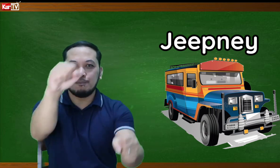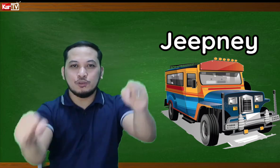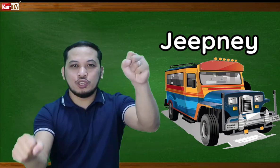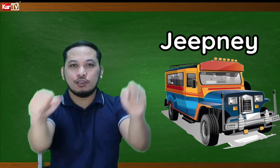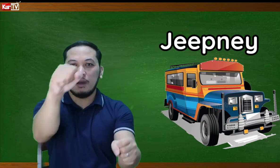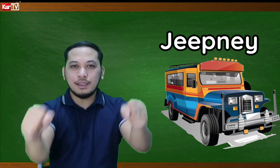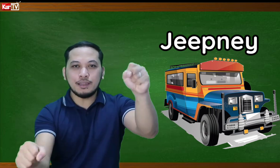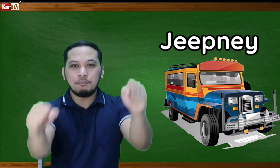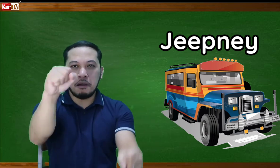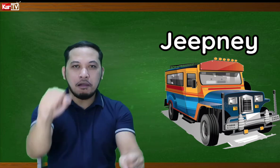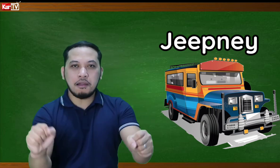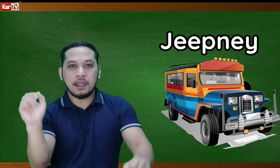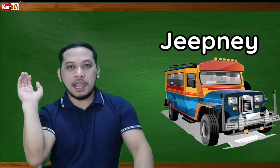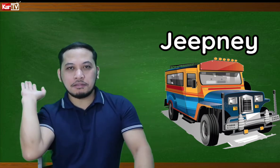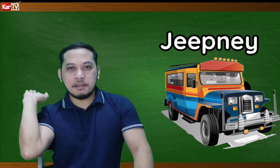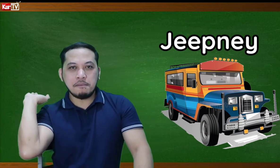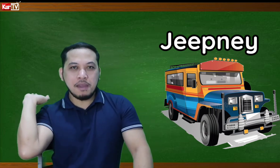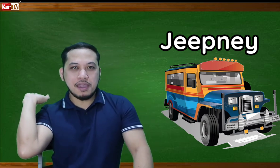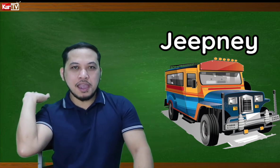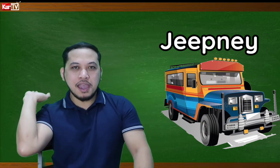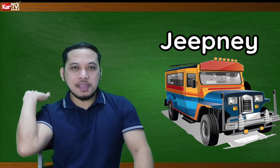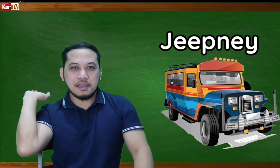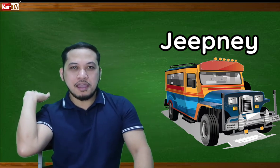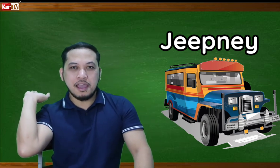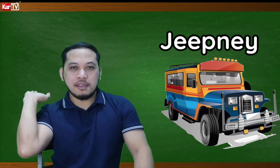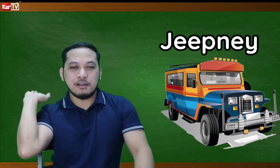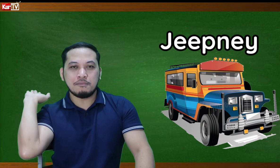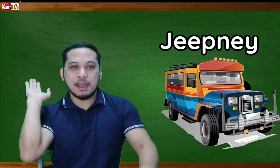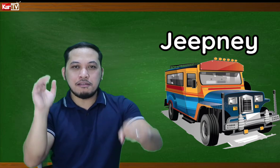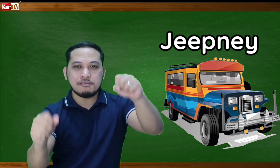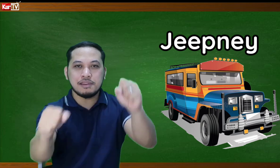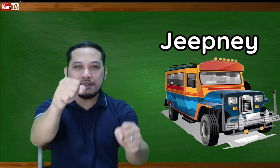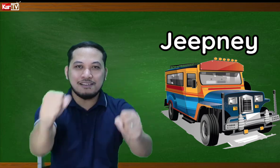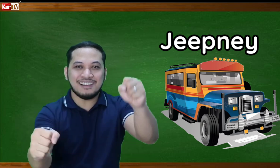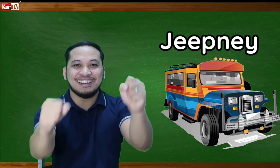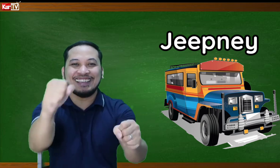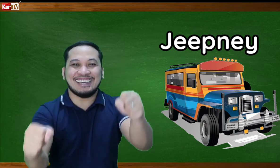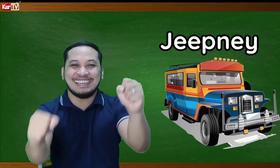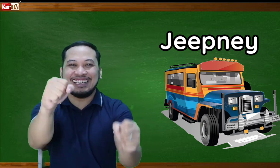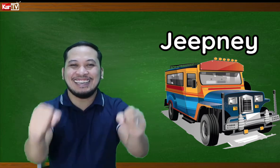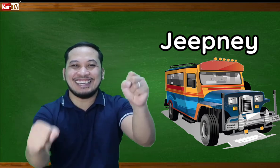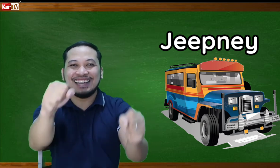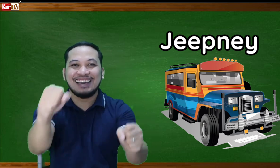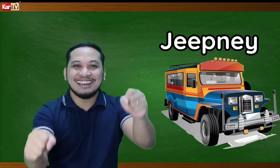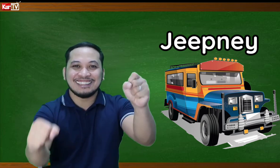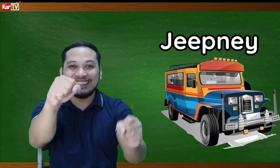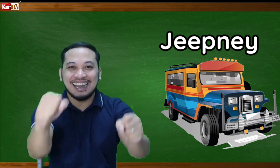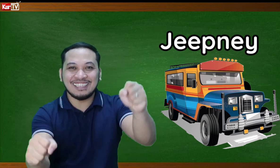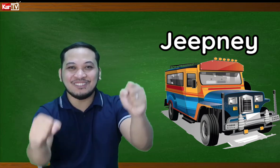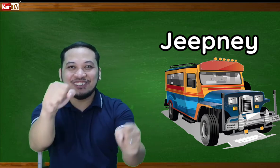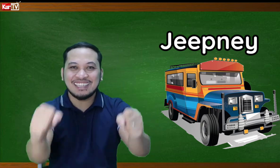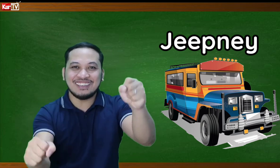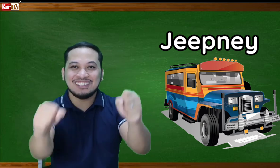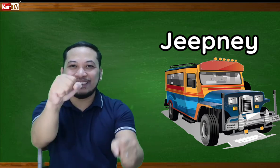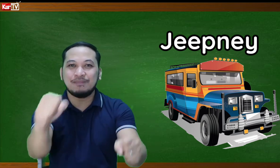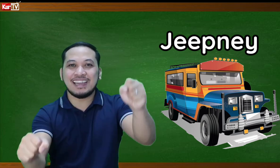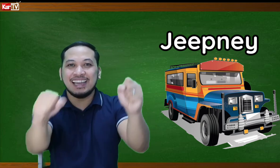Jeepney. Bayad pa! Ito na yung bayad! Ayan. manong proclino! Ayan. Tandaan niyo po yung sign ng jeepney, ha?